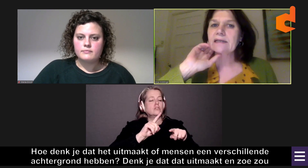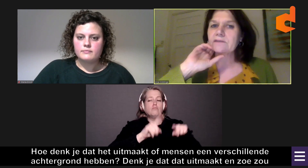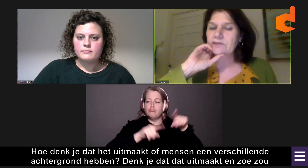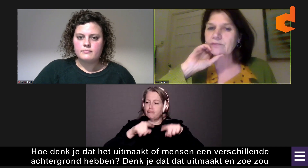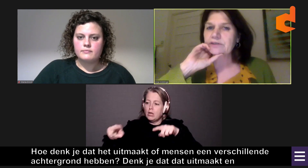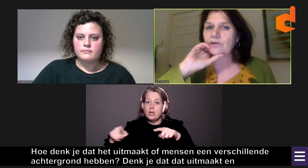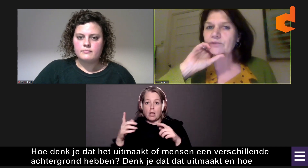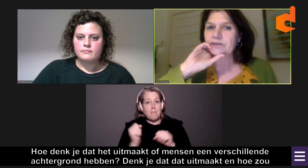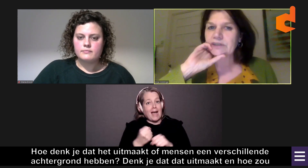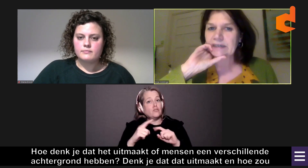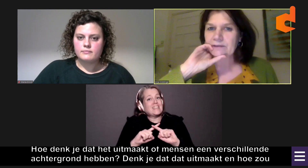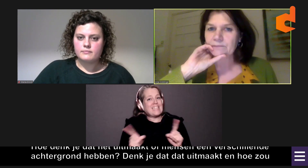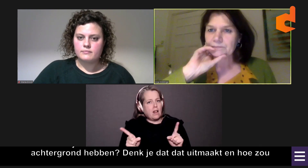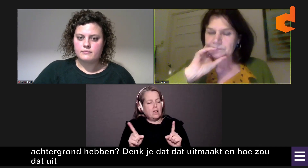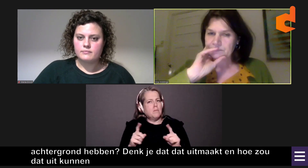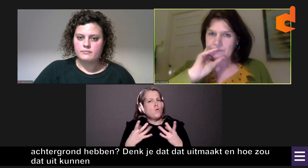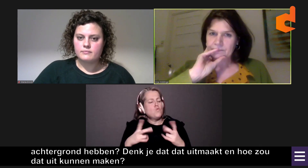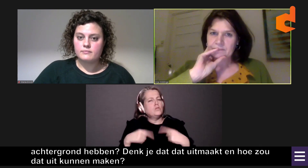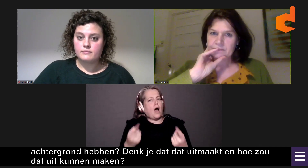Kan je daar zelf iets over zeggen?